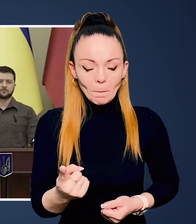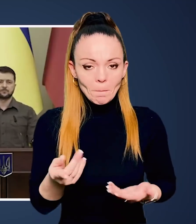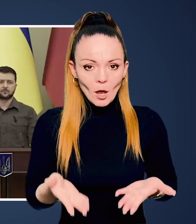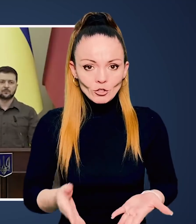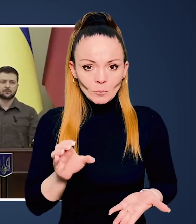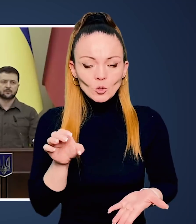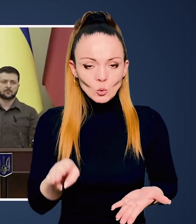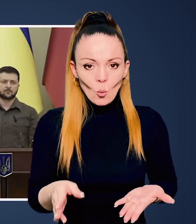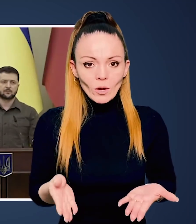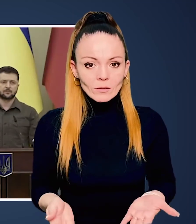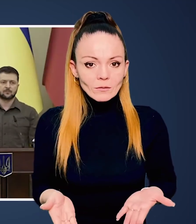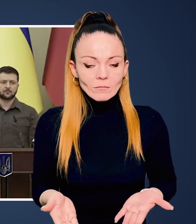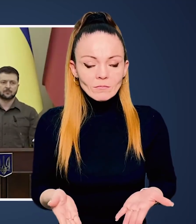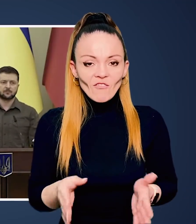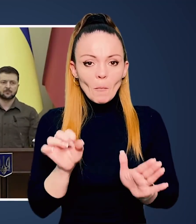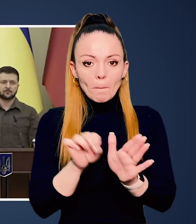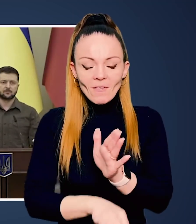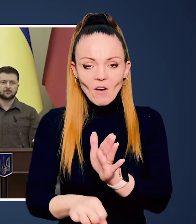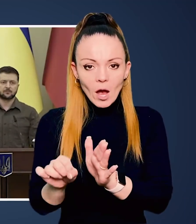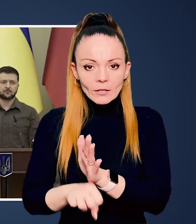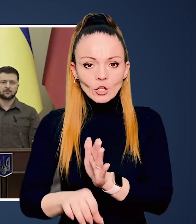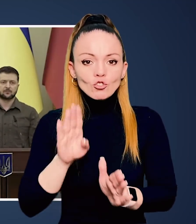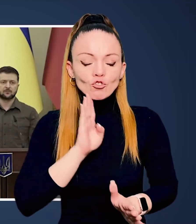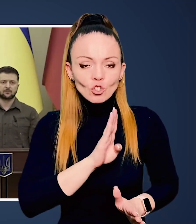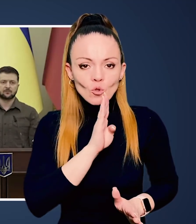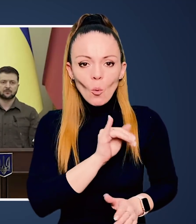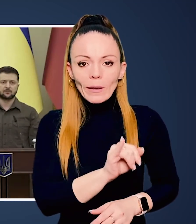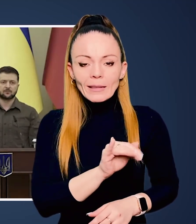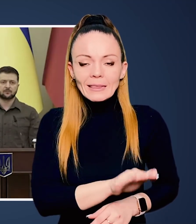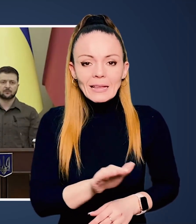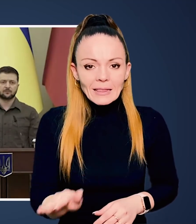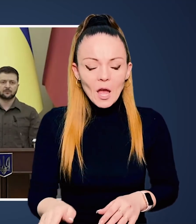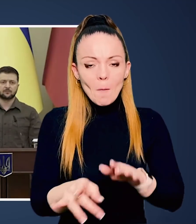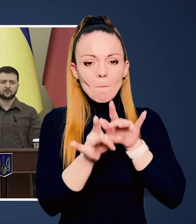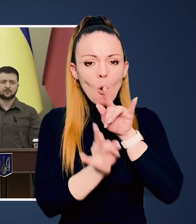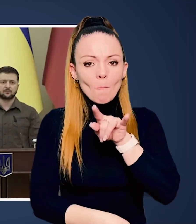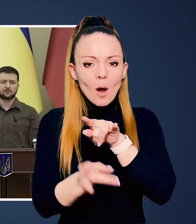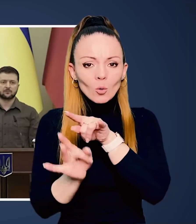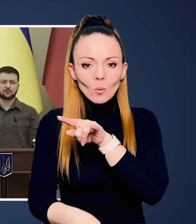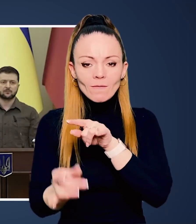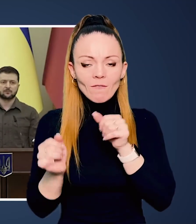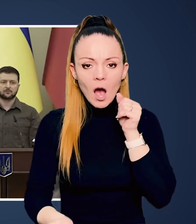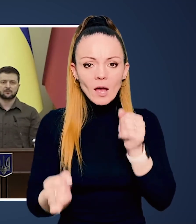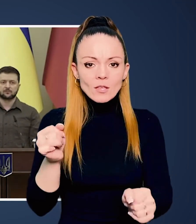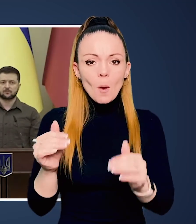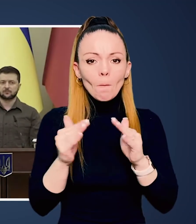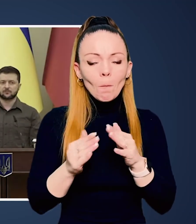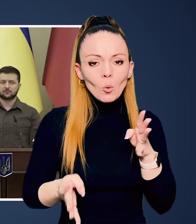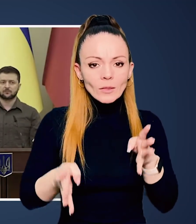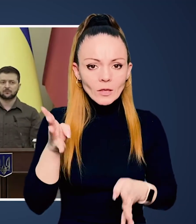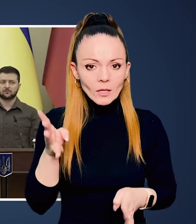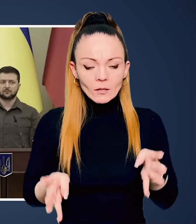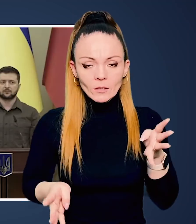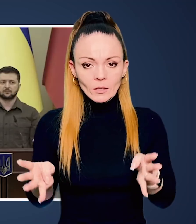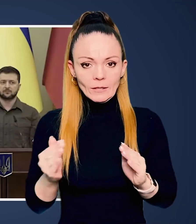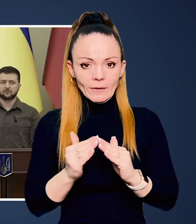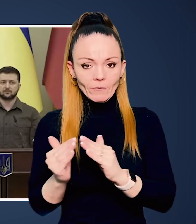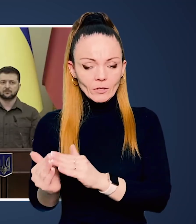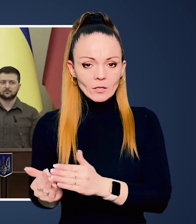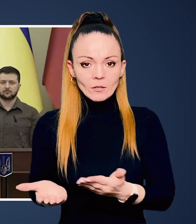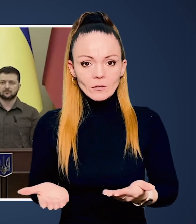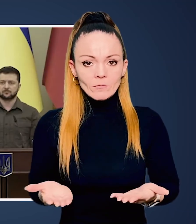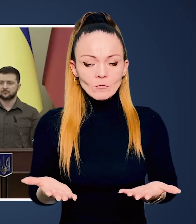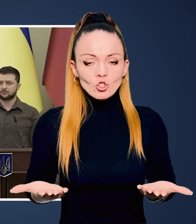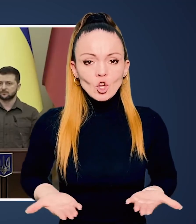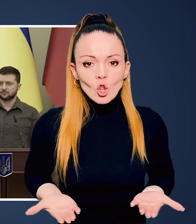Але в 21-му столітті вбивання жінок і дітей, бомбардування будинків,